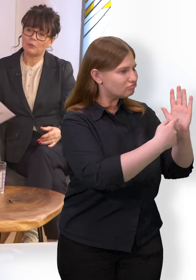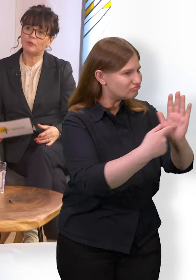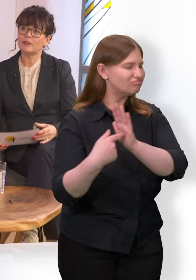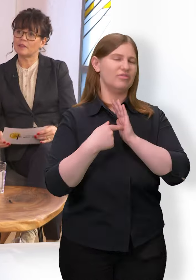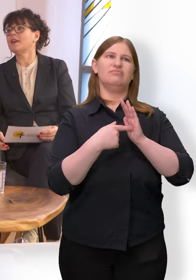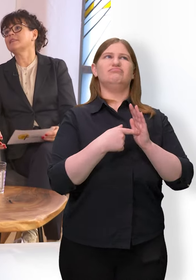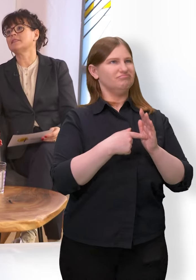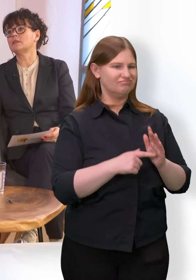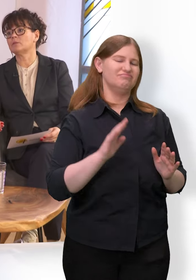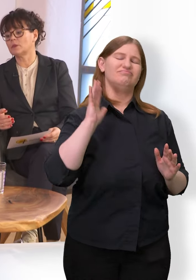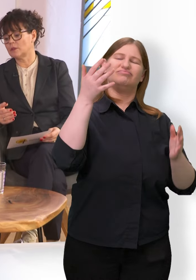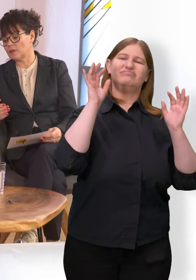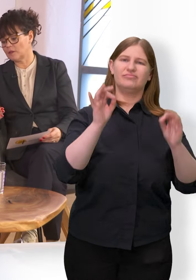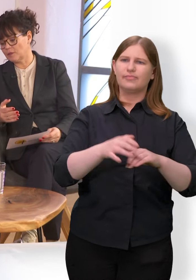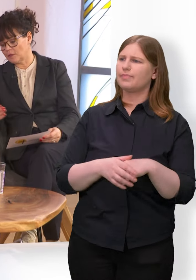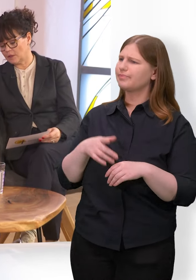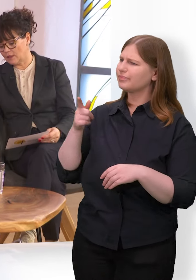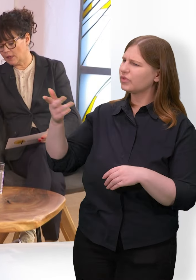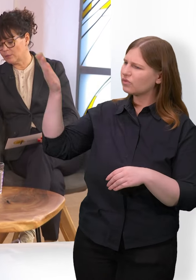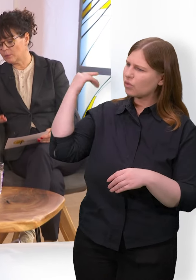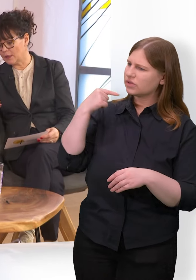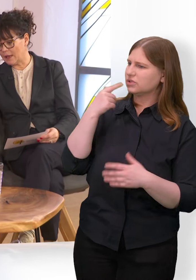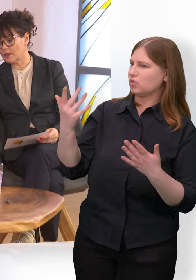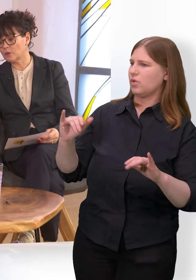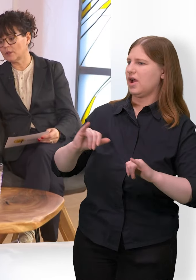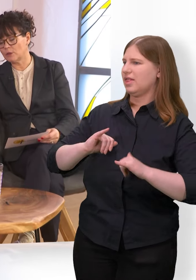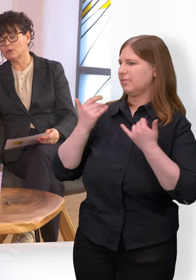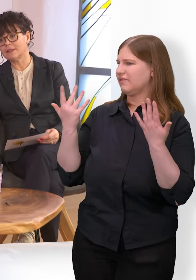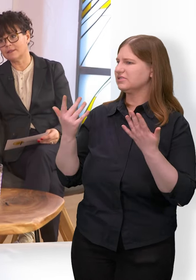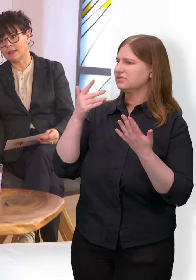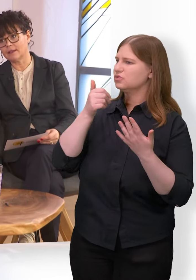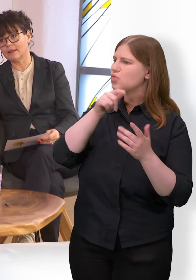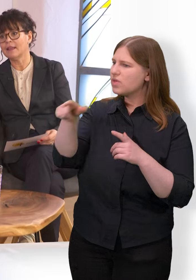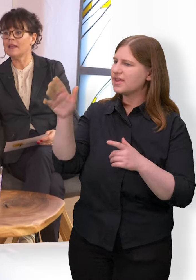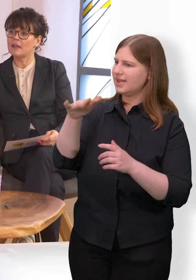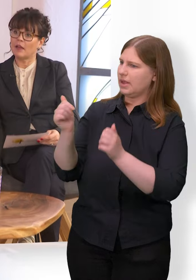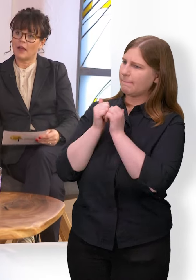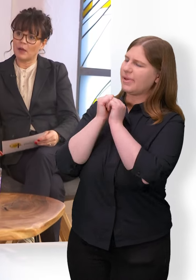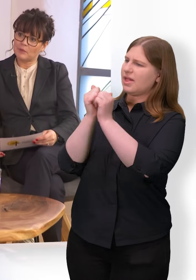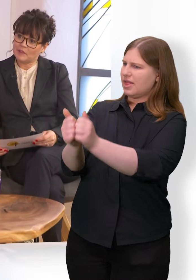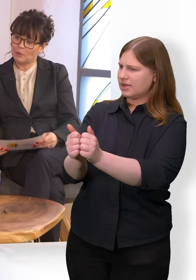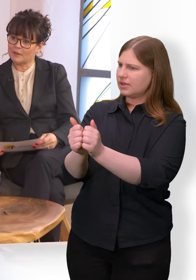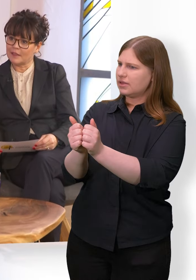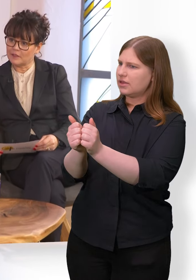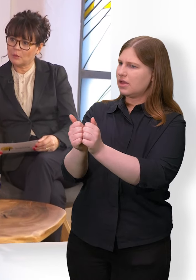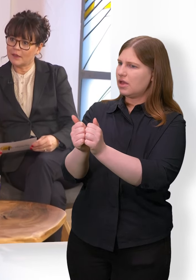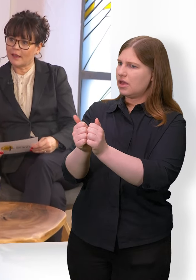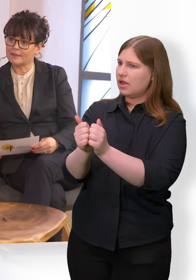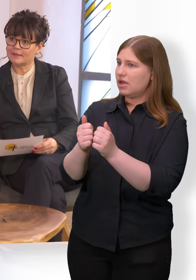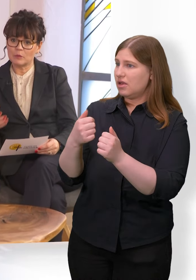haben vorhin gesagt, und das ist das, was Sie erleben, Begleitung der Jugendlichen, der Kinder. Haben Sie jemanden, der Sie begleitet? Ich